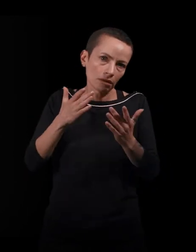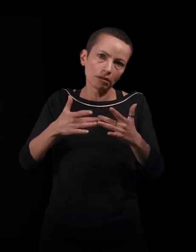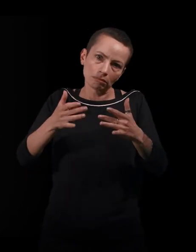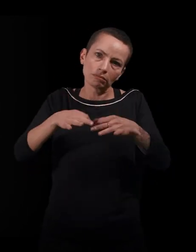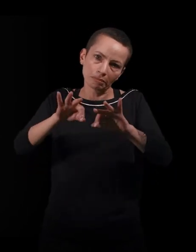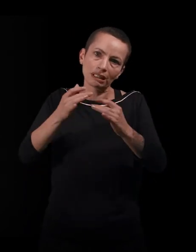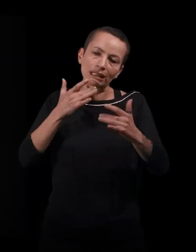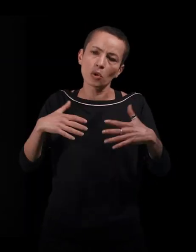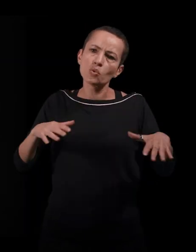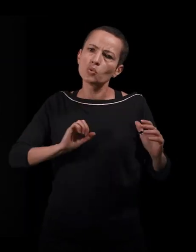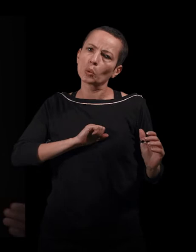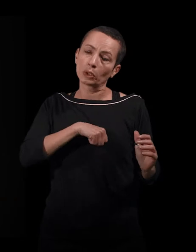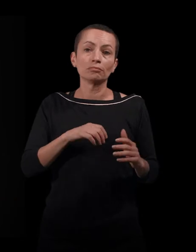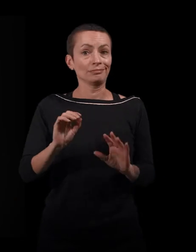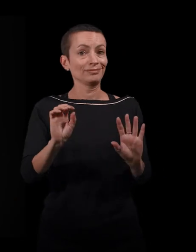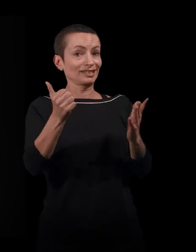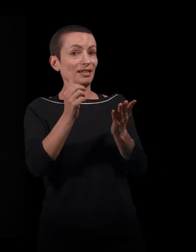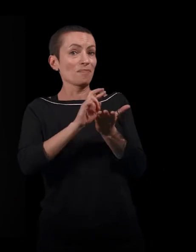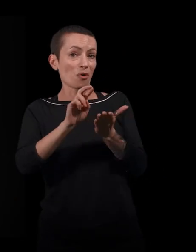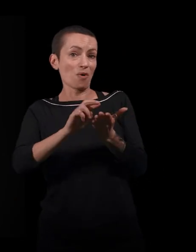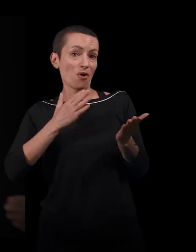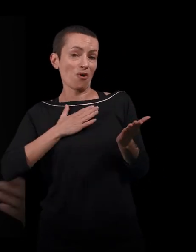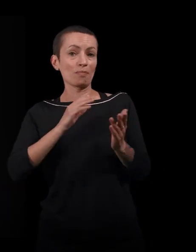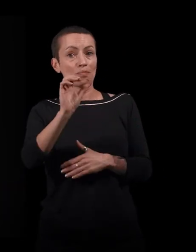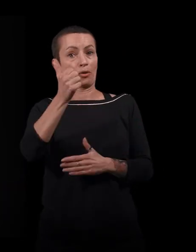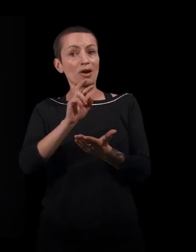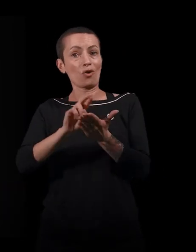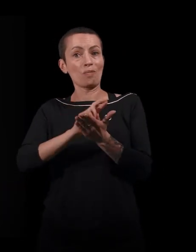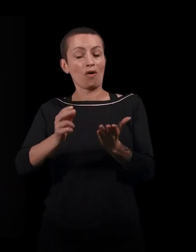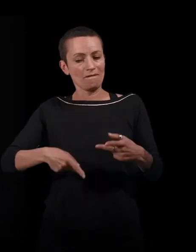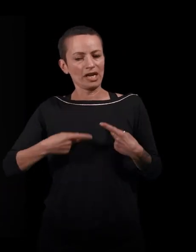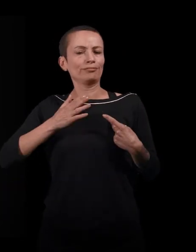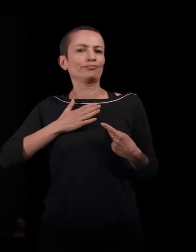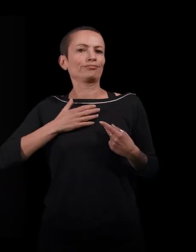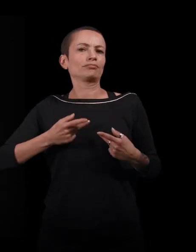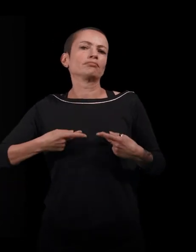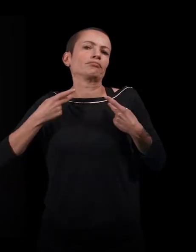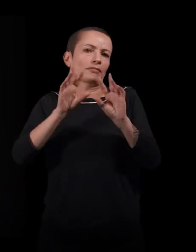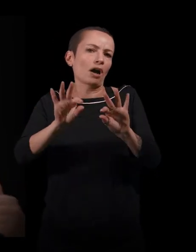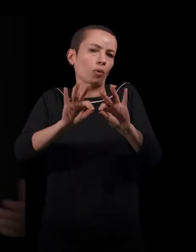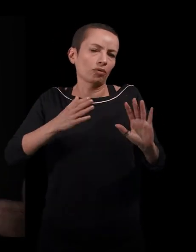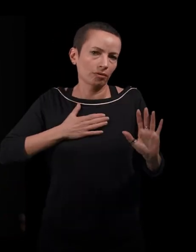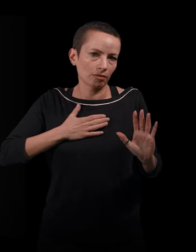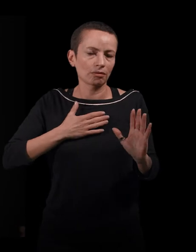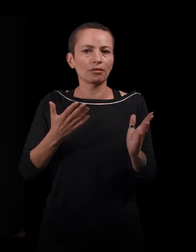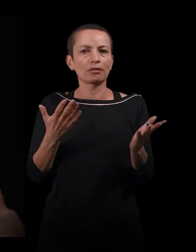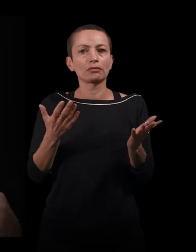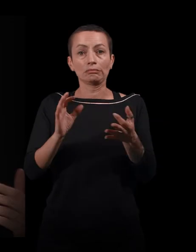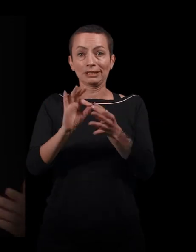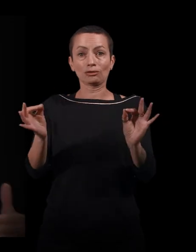? Alors, il s'agit de mon sixième roman et de mon premier roman autobiographique, en tout cas assumé comme tel, où je raconte l'histoire